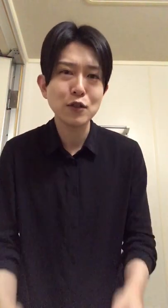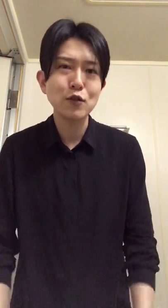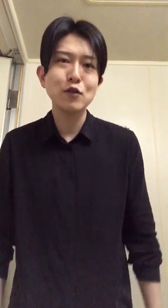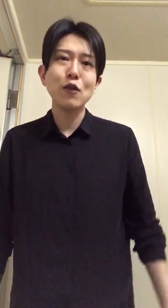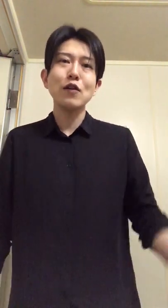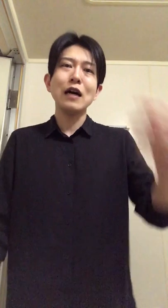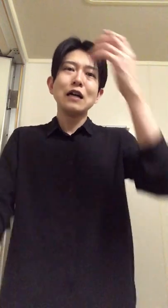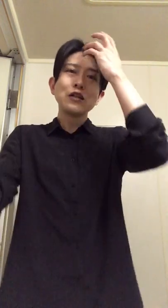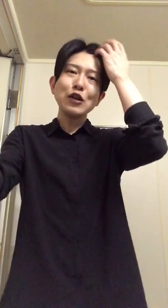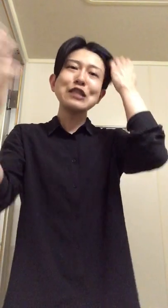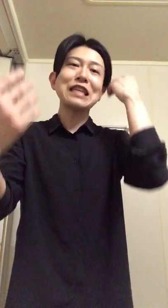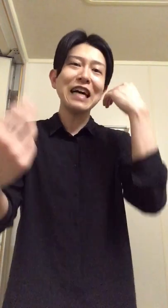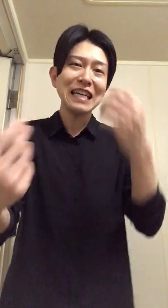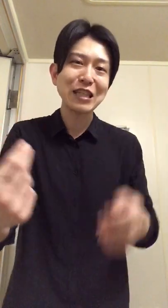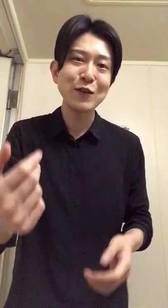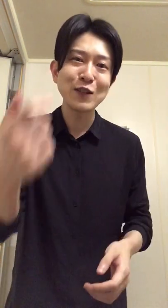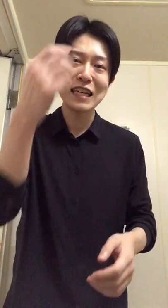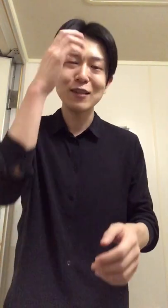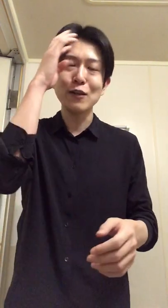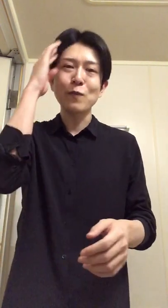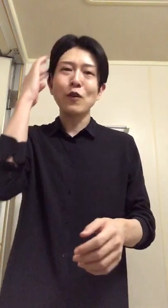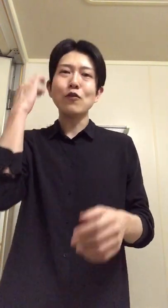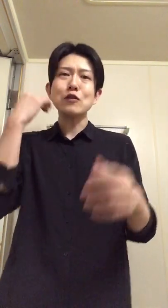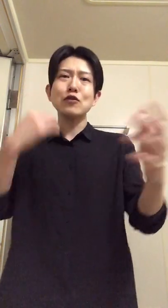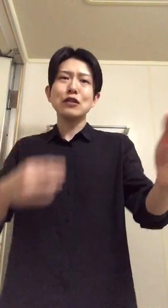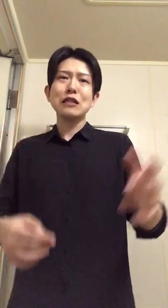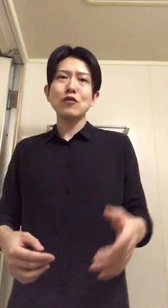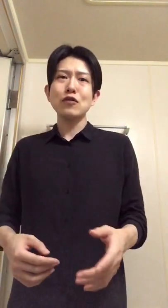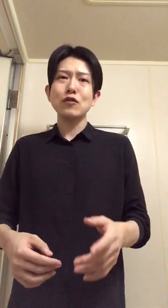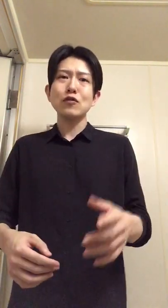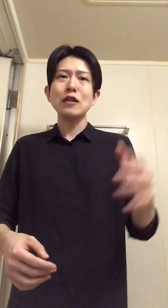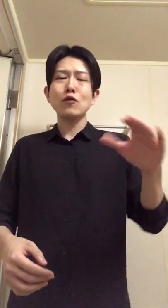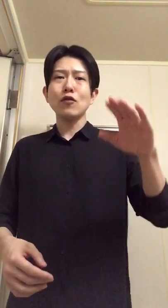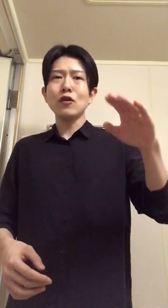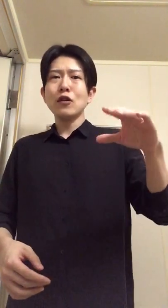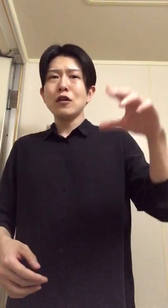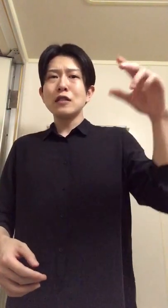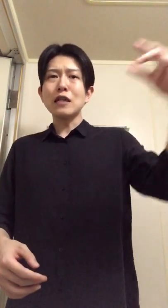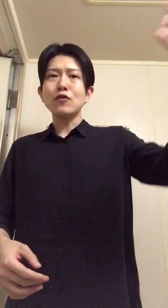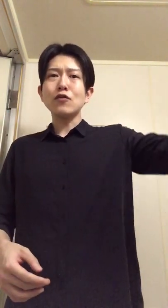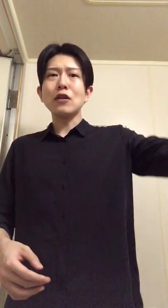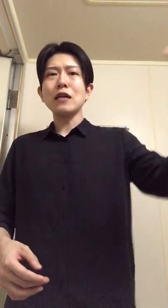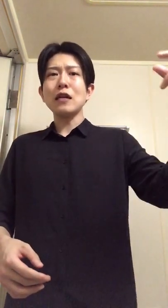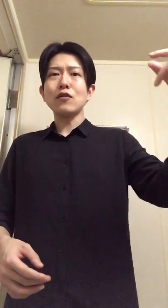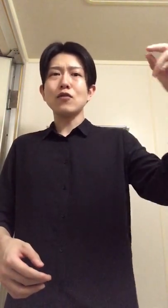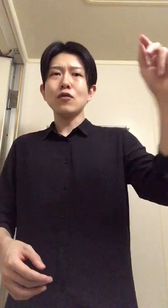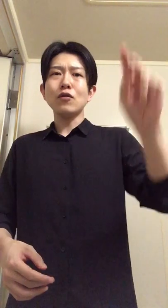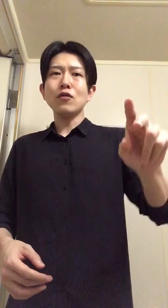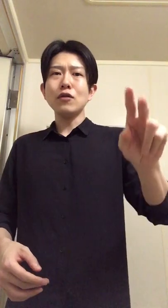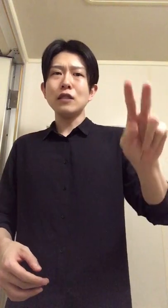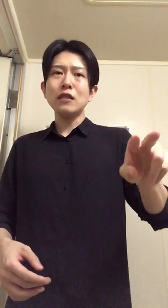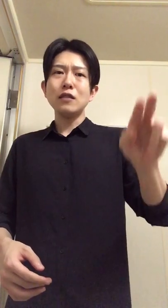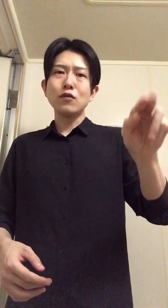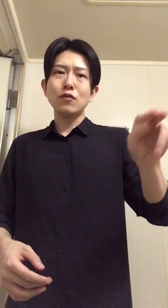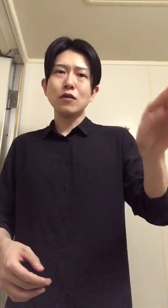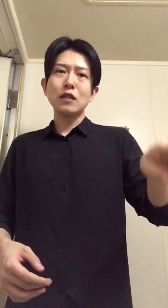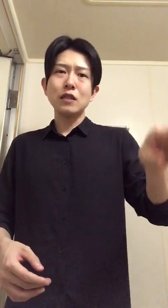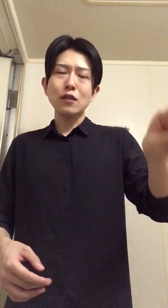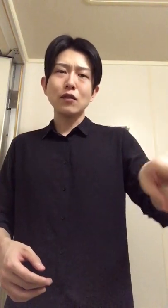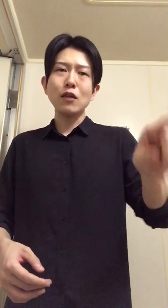ましょうって言った方が食いつきがいいと思うんだけど俺はそういうそれだとこう先のこと考えるとその先の手